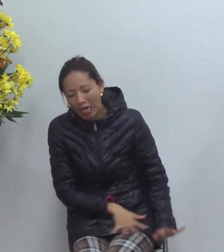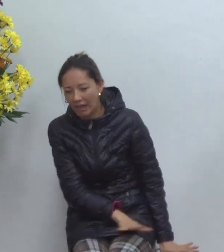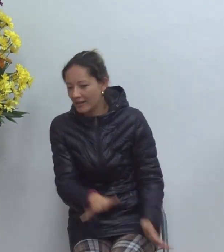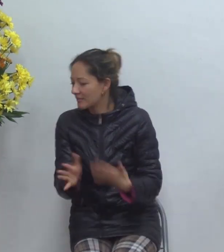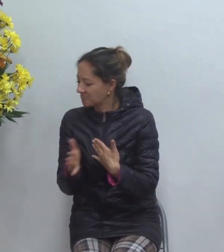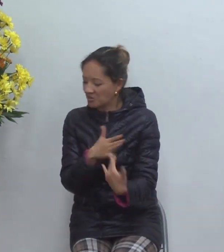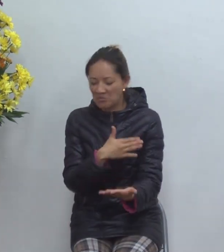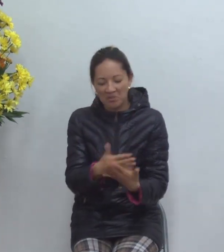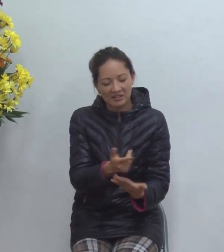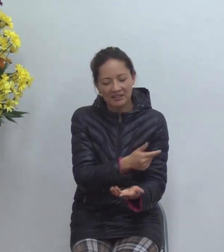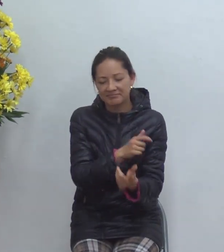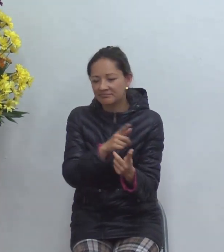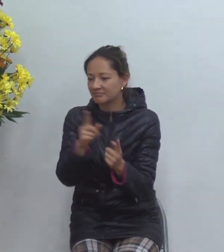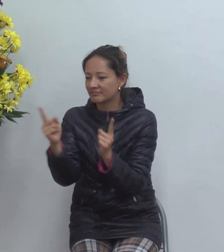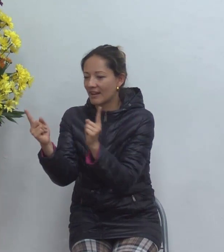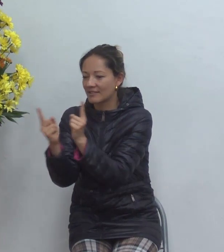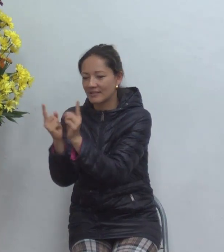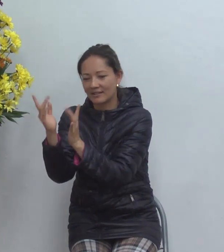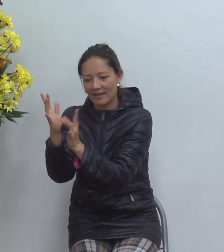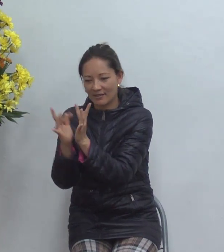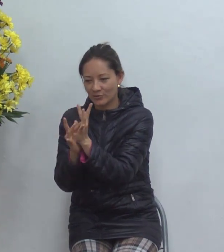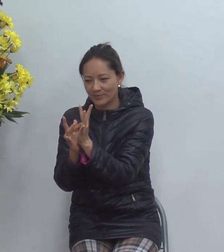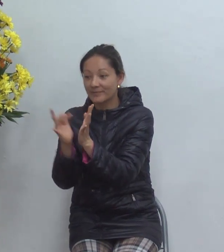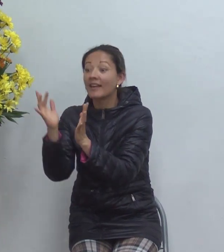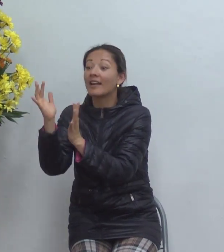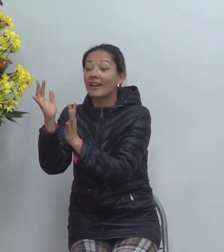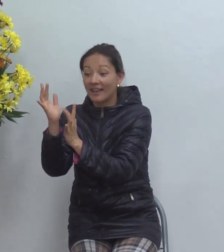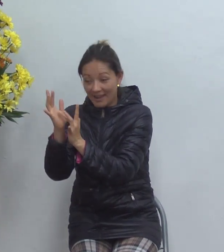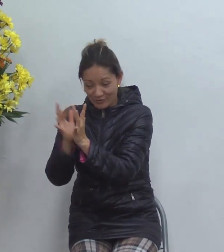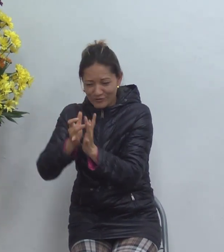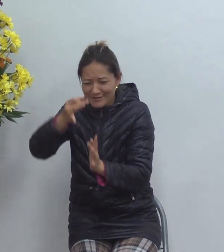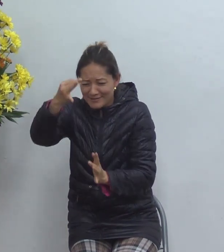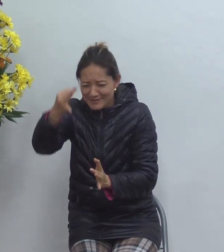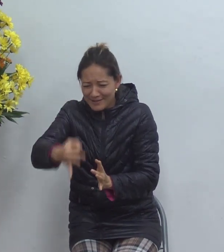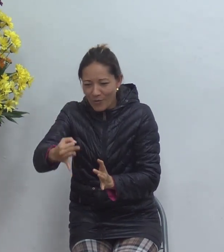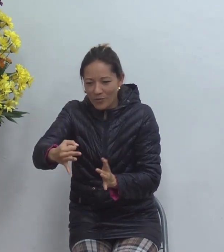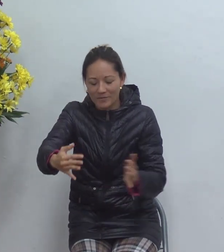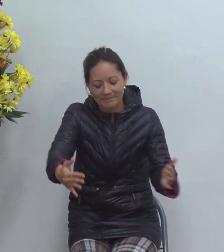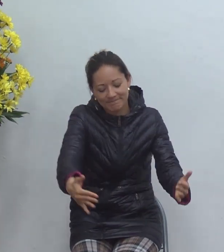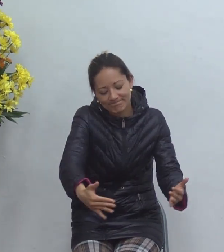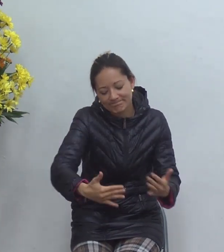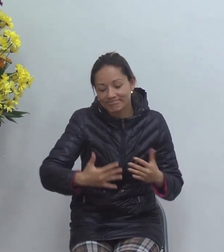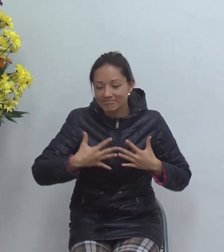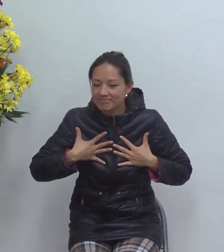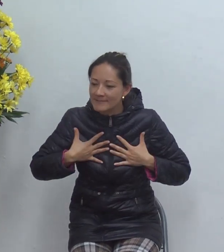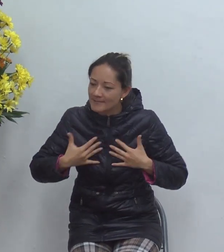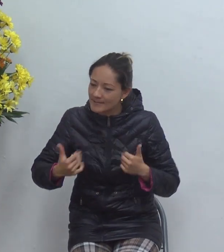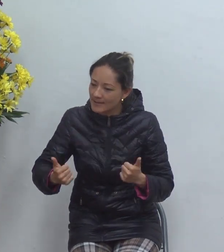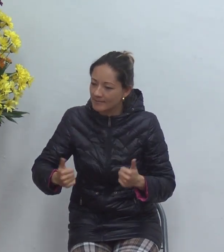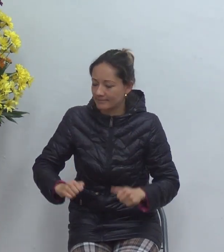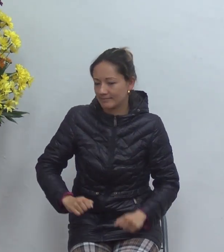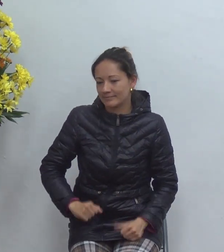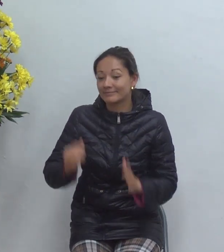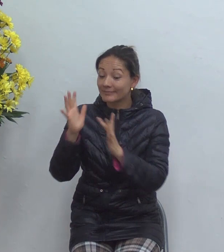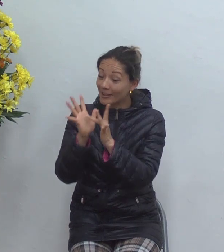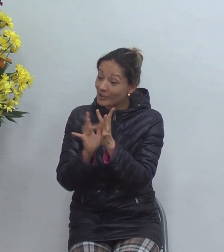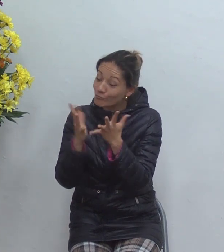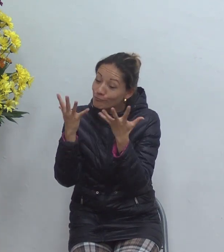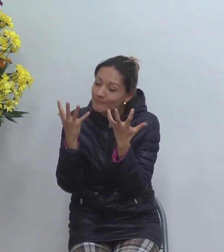lo ha y sabe ¿sabe qué? tenga la seguridad él lo va a sanar él quiere él anhela y lo desea vamos a